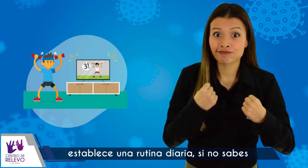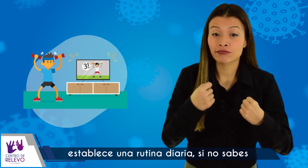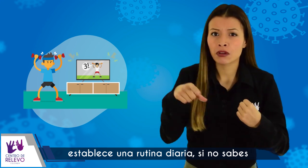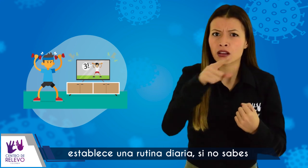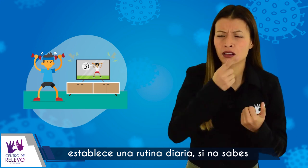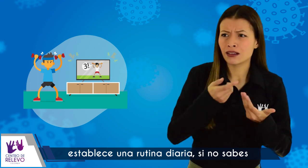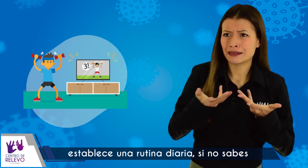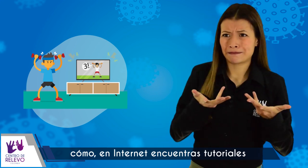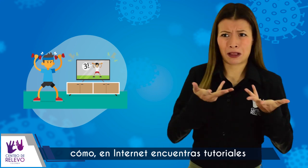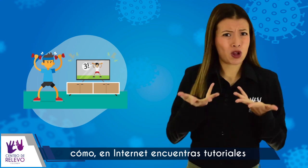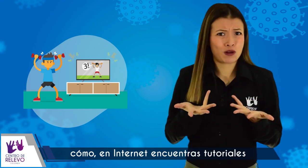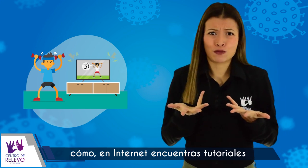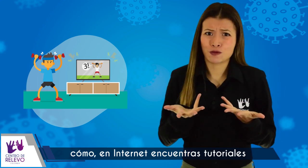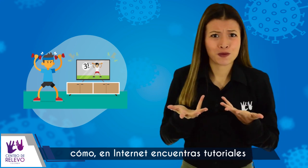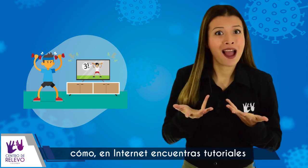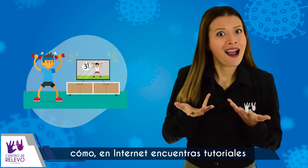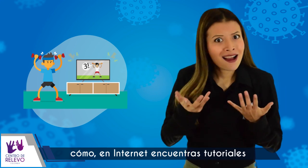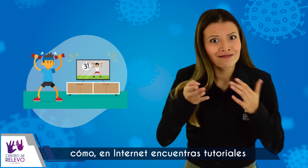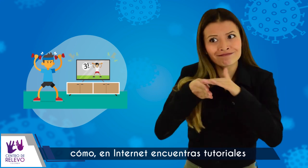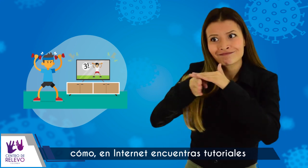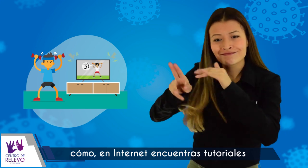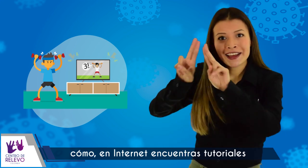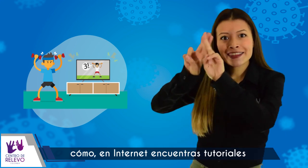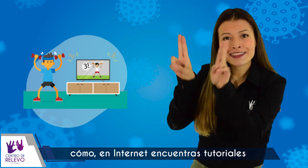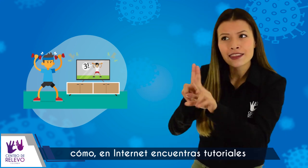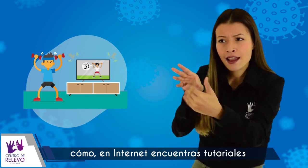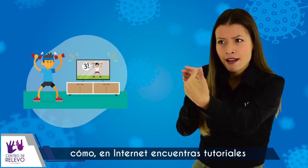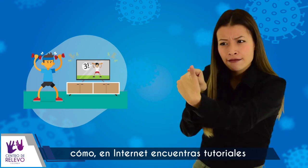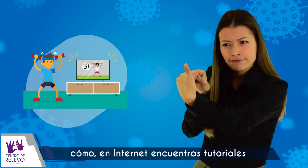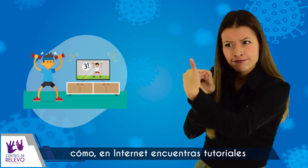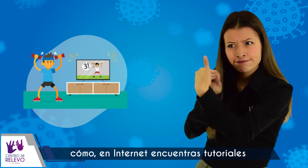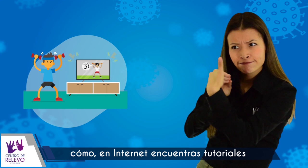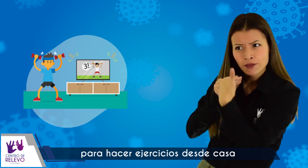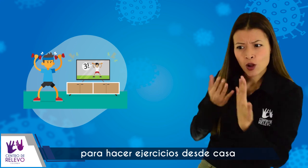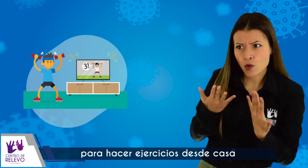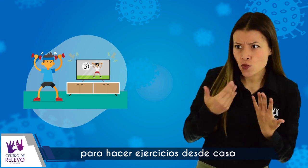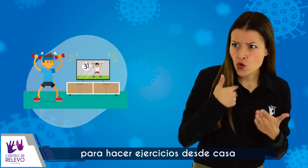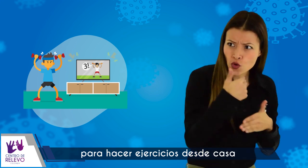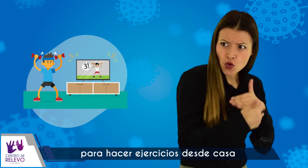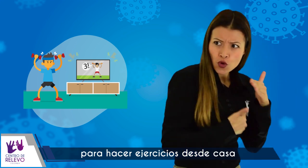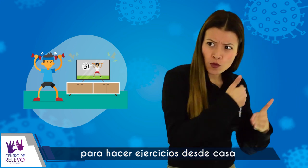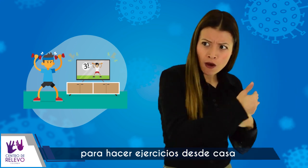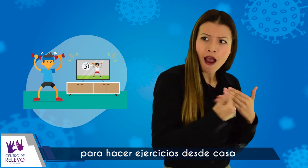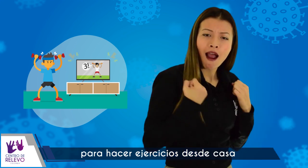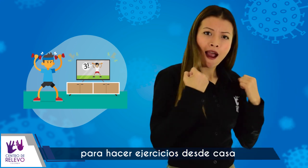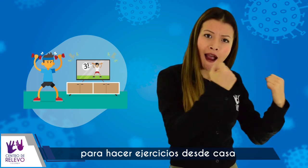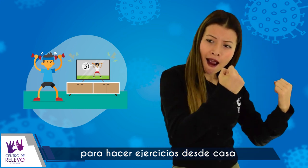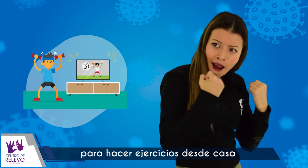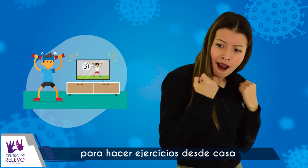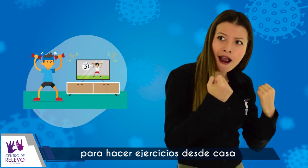no sabes cómo, en internet encuentras tutoriales para hacer ejercicio desde casa